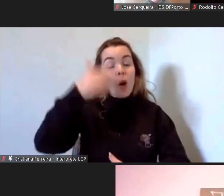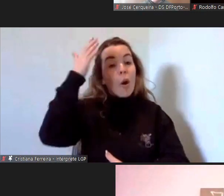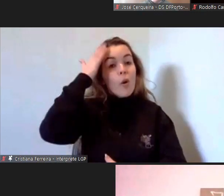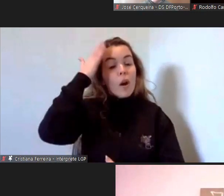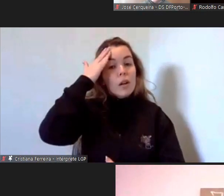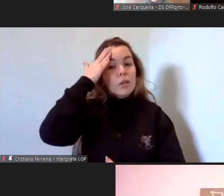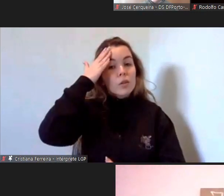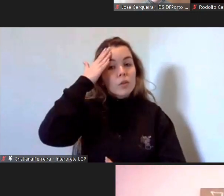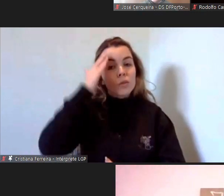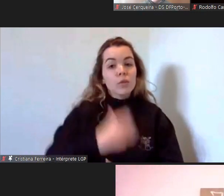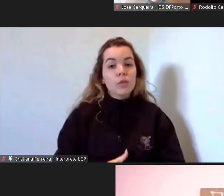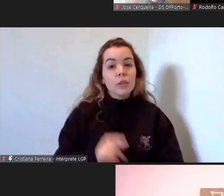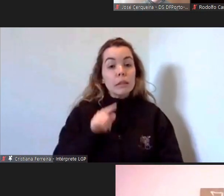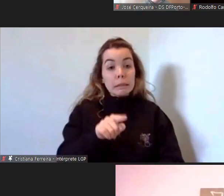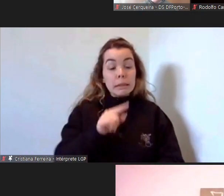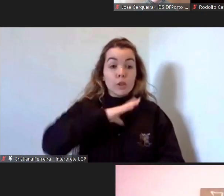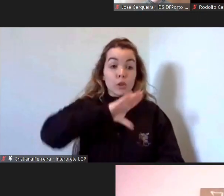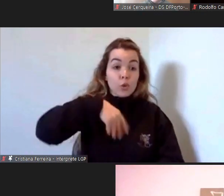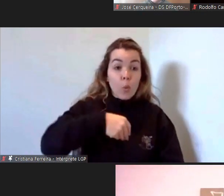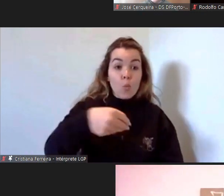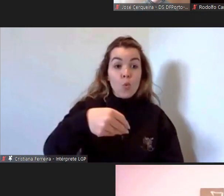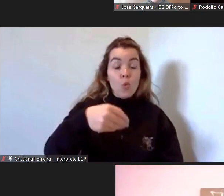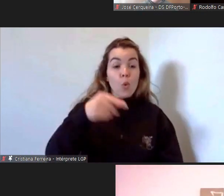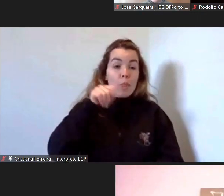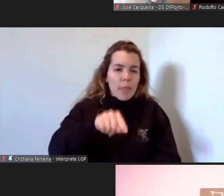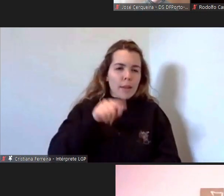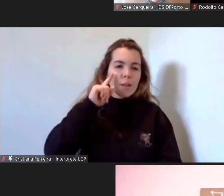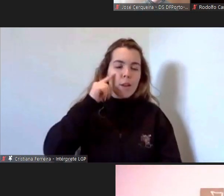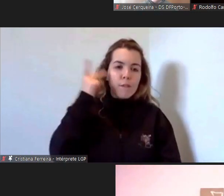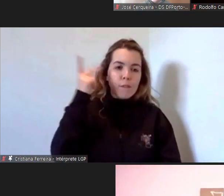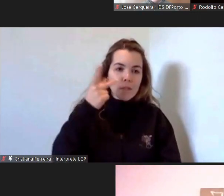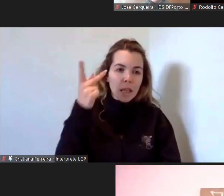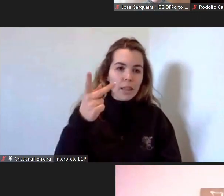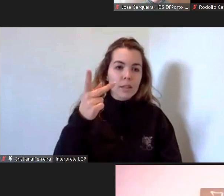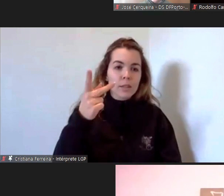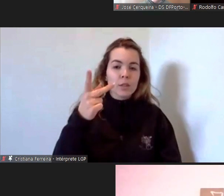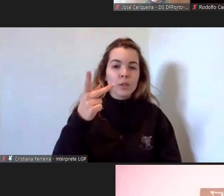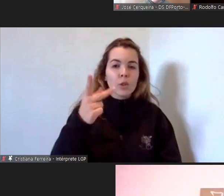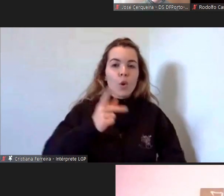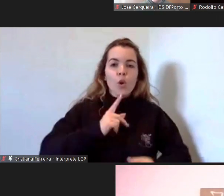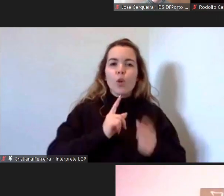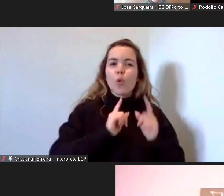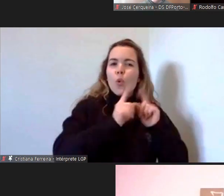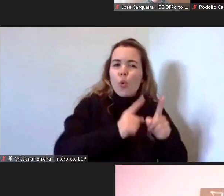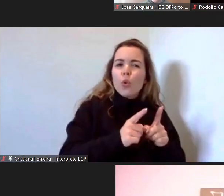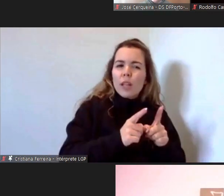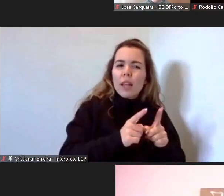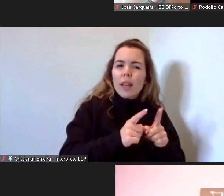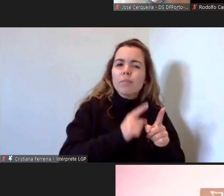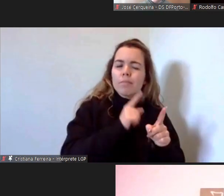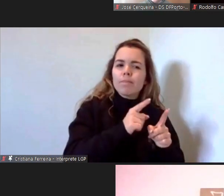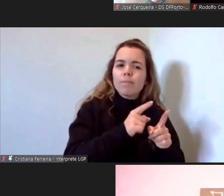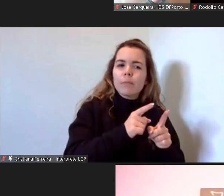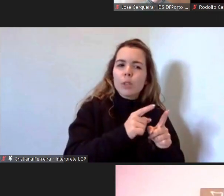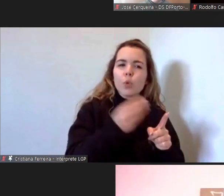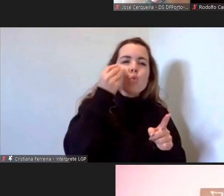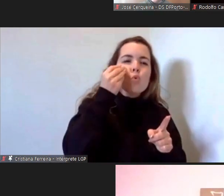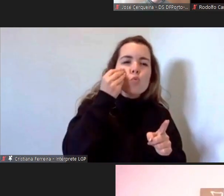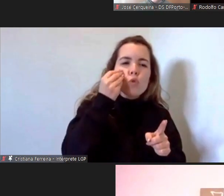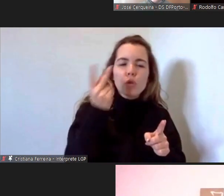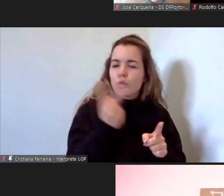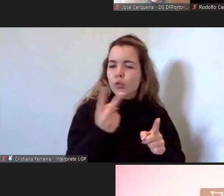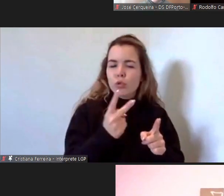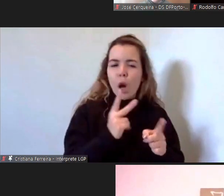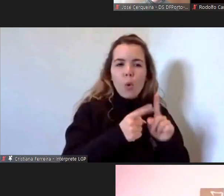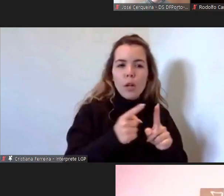neste mundo e nesta vida não é o que é o que e o como mas